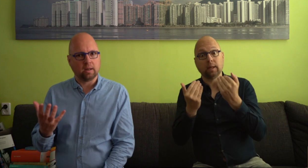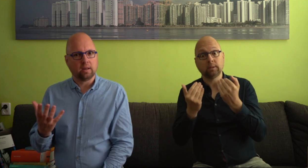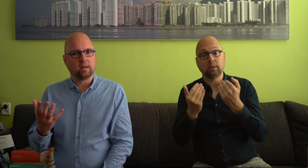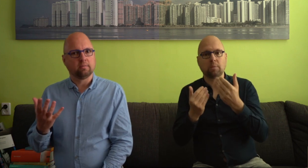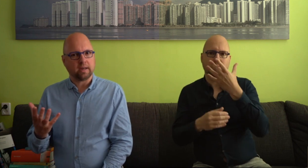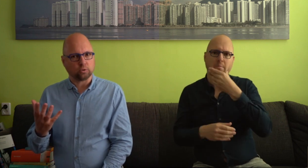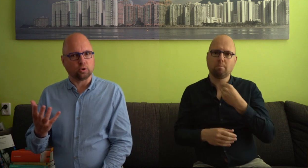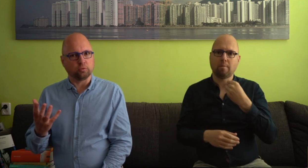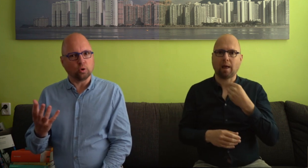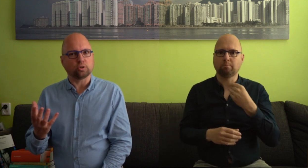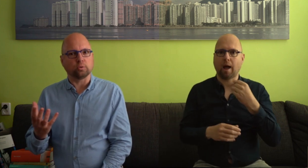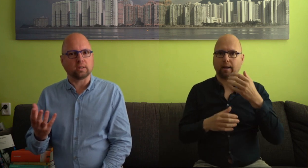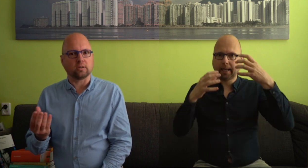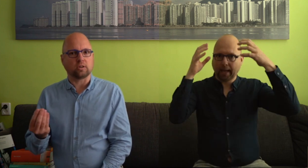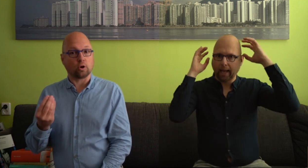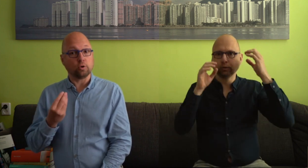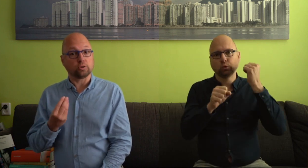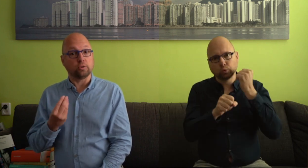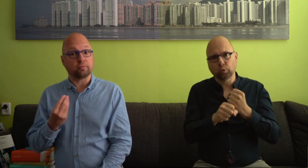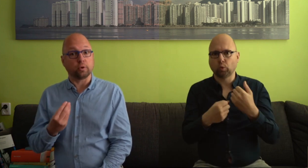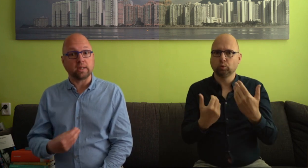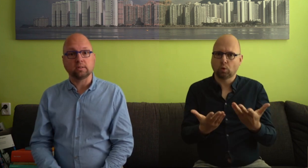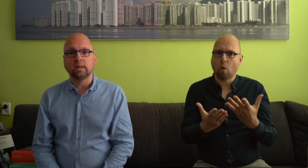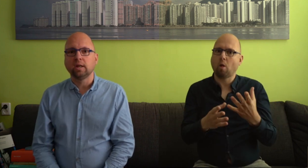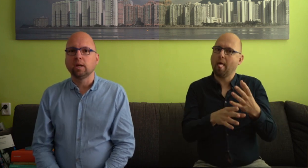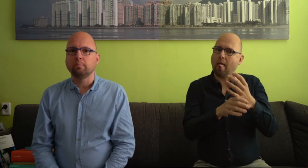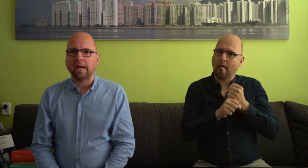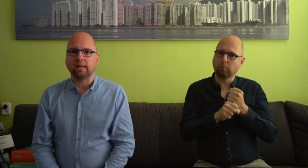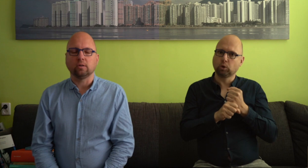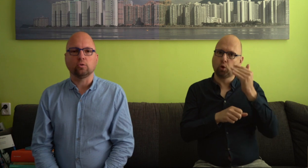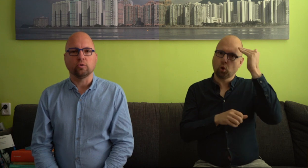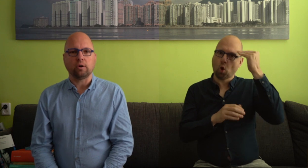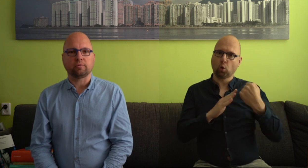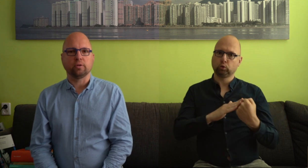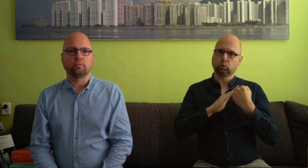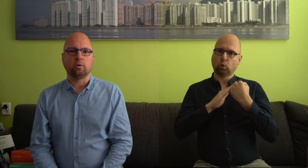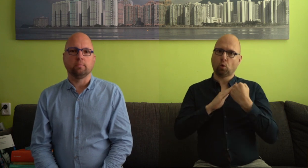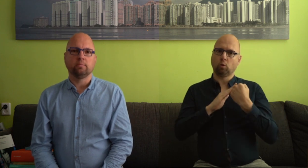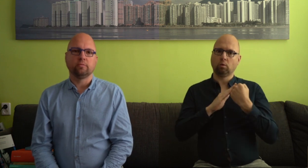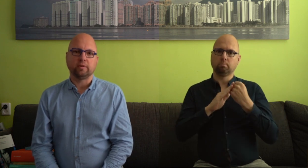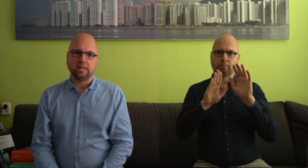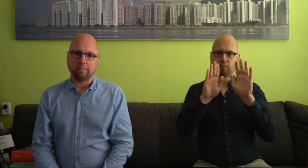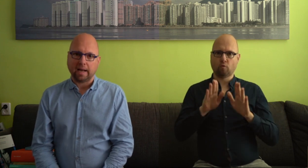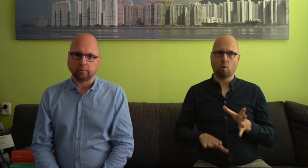werkt ons hoofd toch zo dat dat als geheugensteuntje fungeert bij het onthouden van de vorm van die gebaren.